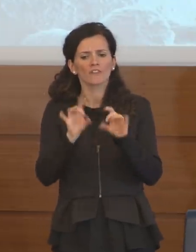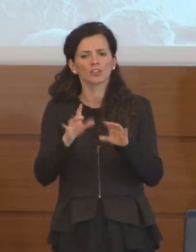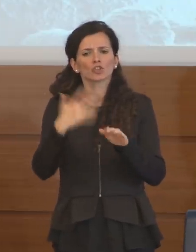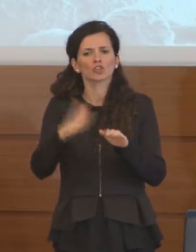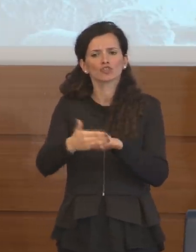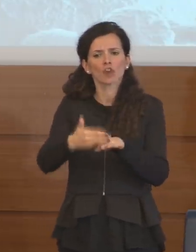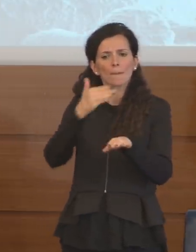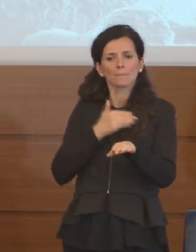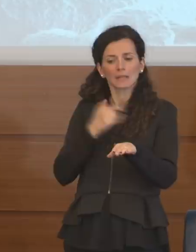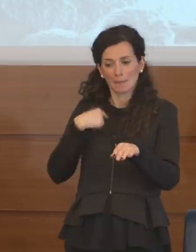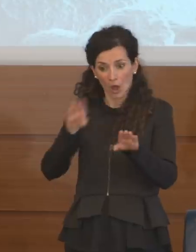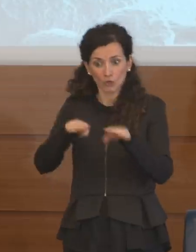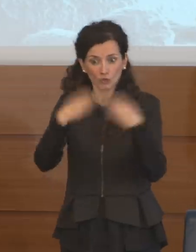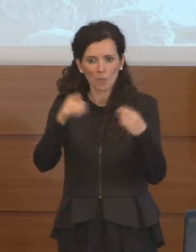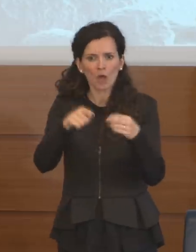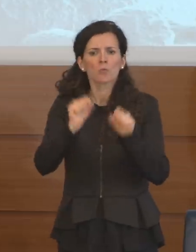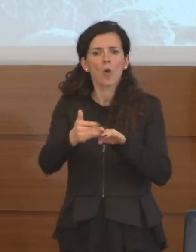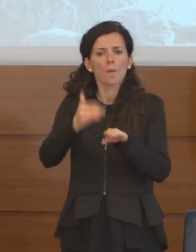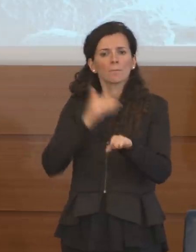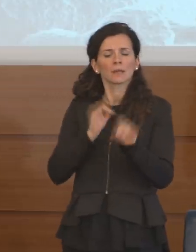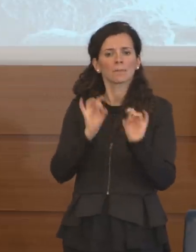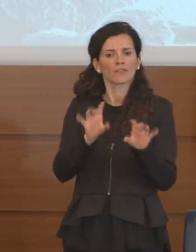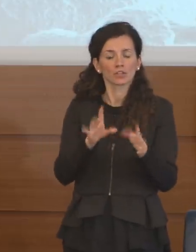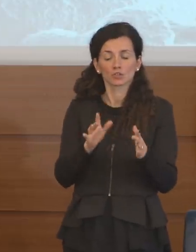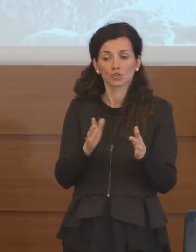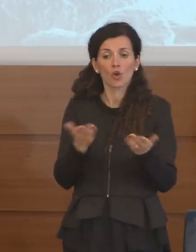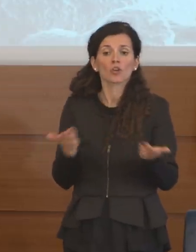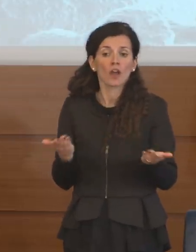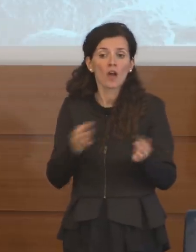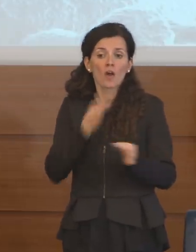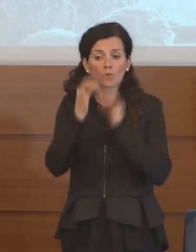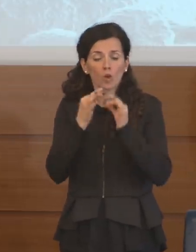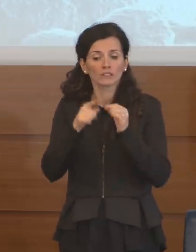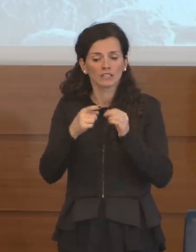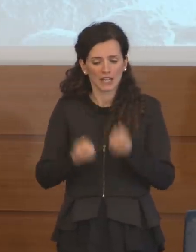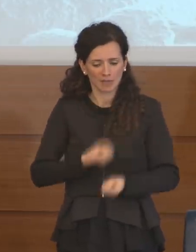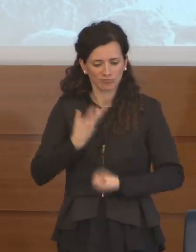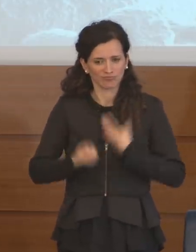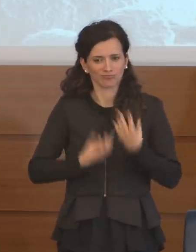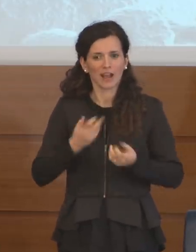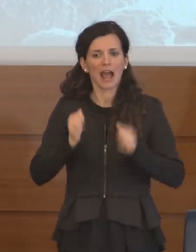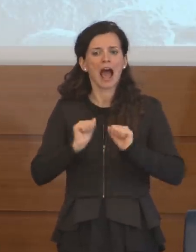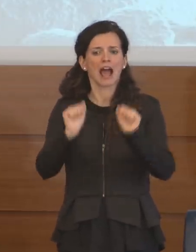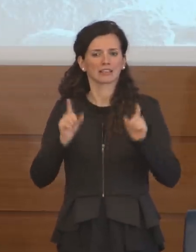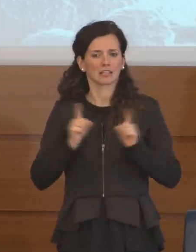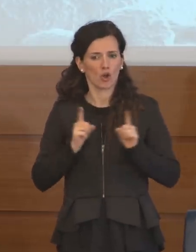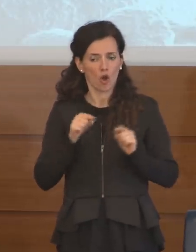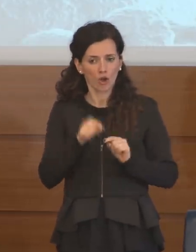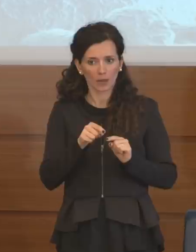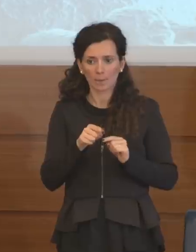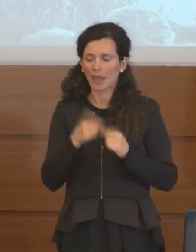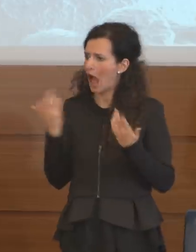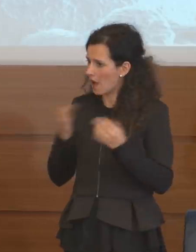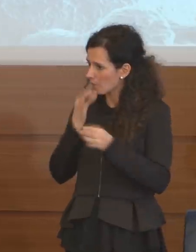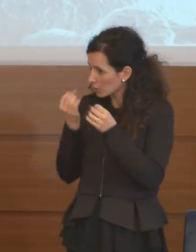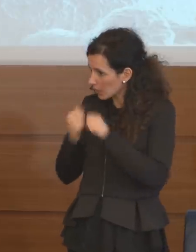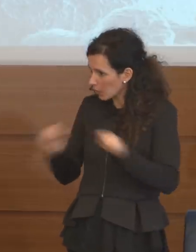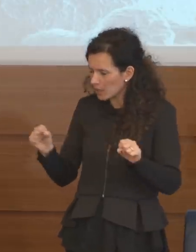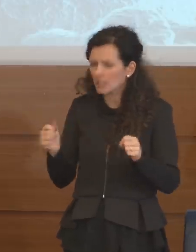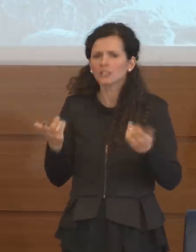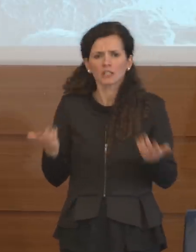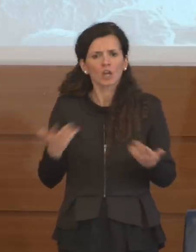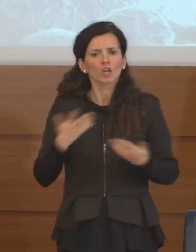prima da quando li abbiamo scoperto? quindi hanno sviluppato gli anticorpi, questo significa che ci sono delle